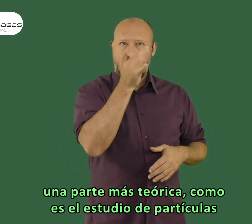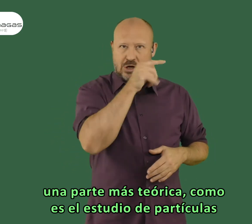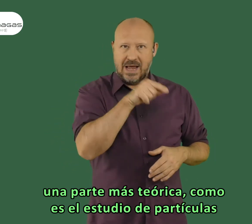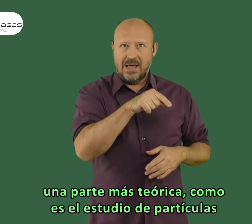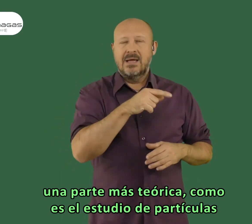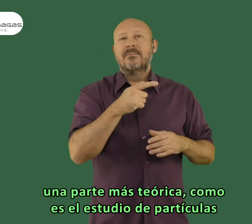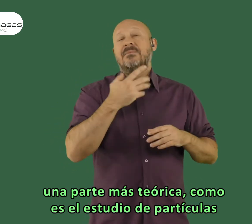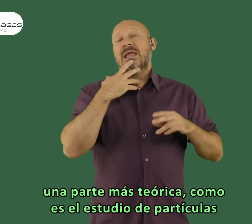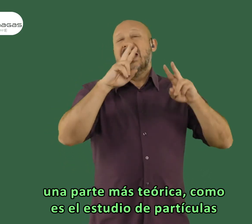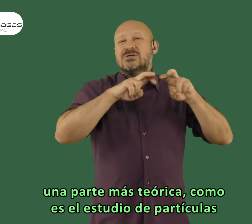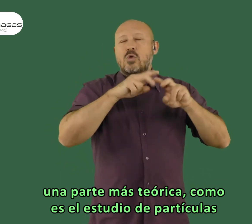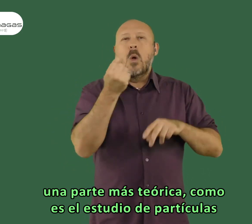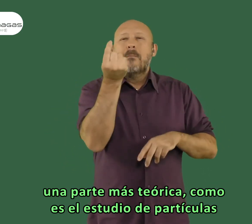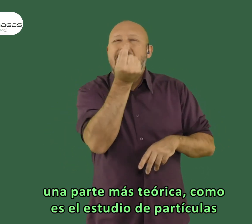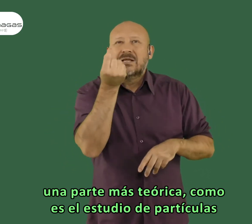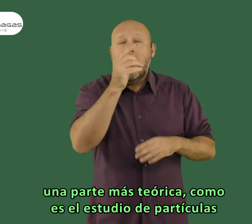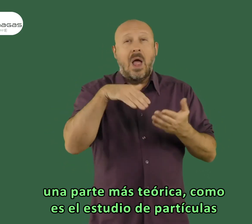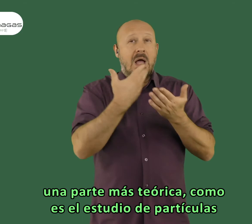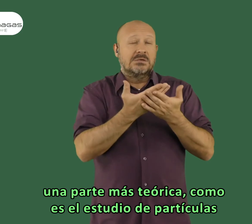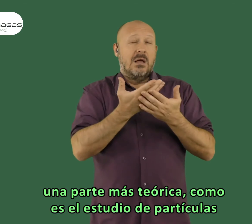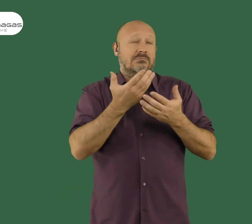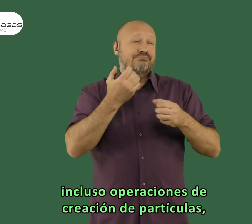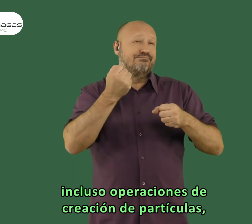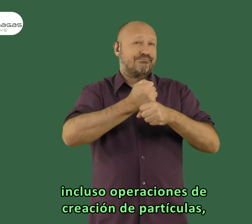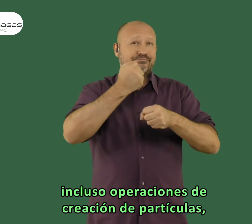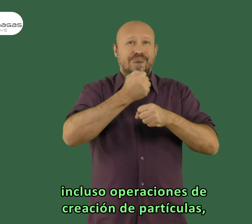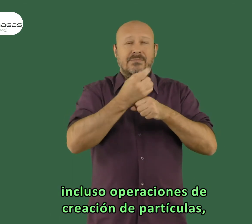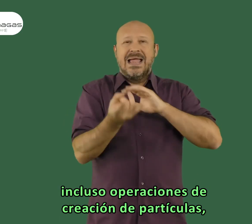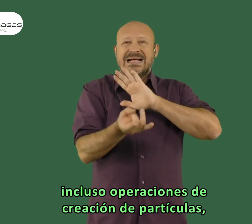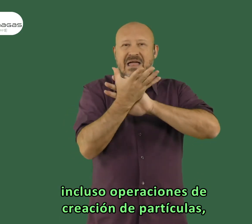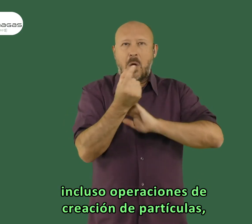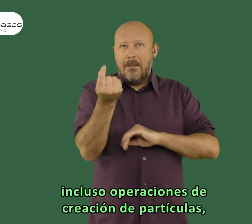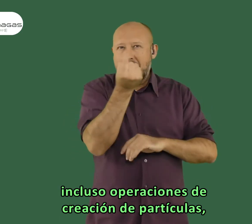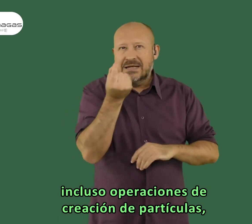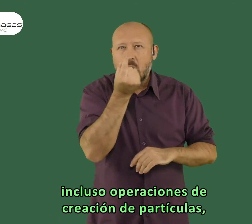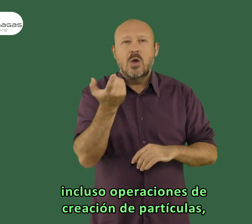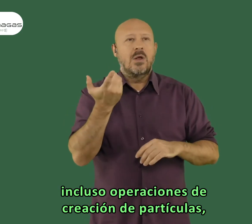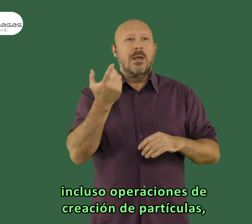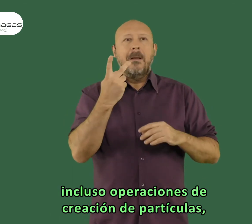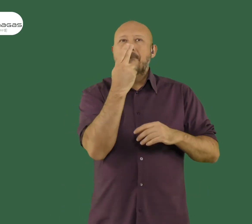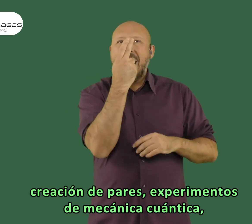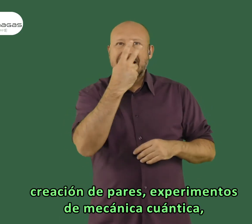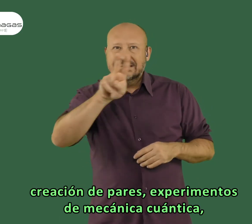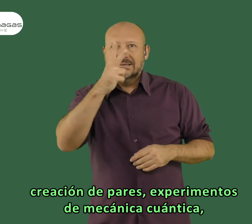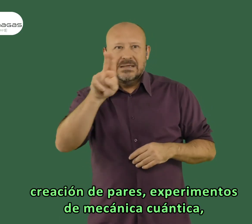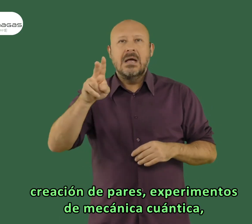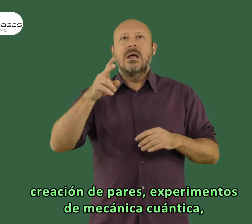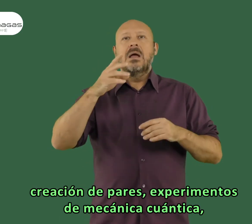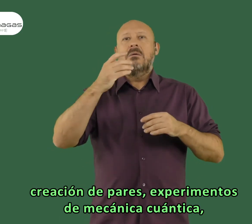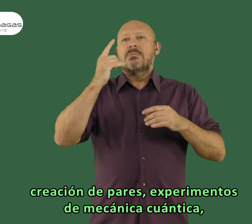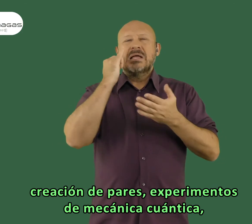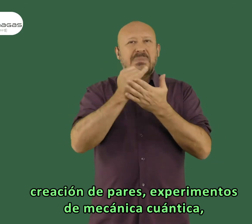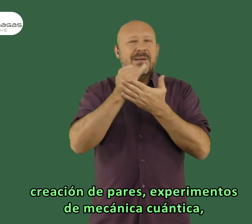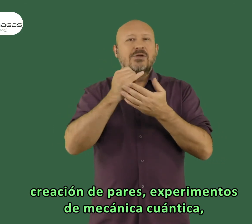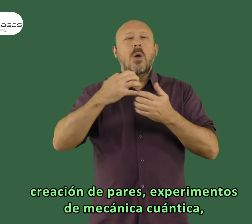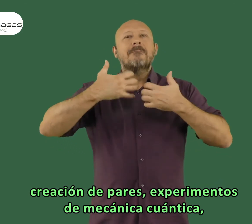una parte más teórica como es el estudio de partículas, incluso aplicaciones de creación de partículas, de creación de pares,